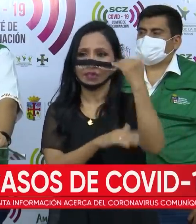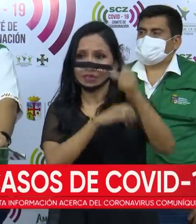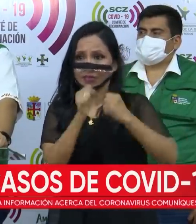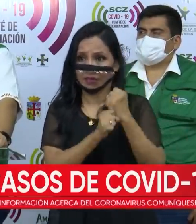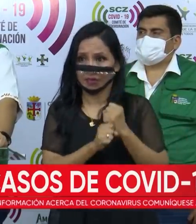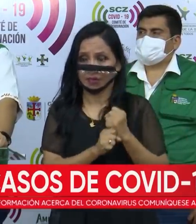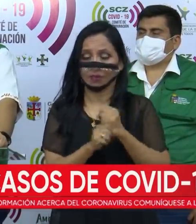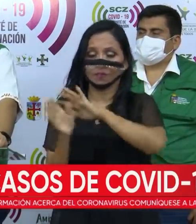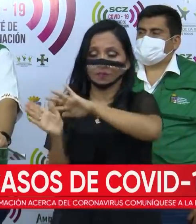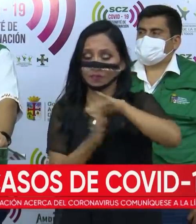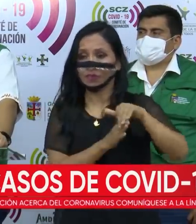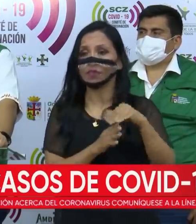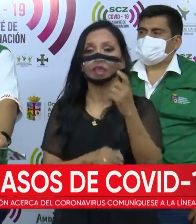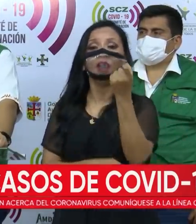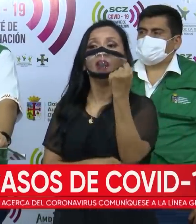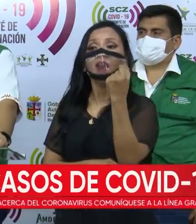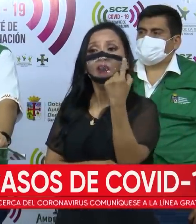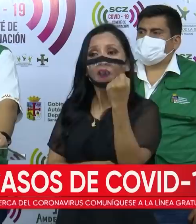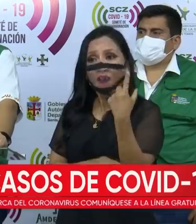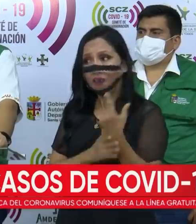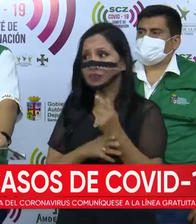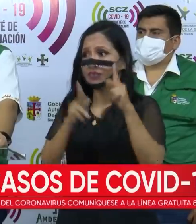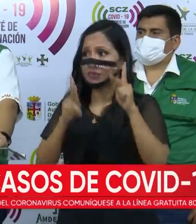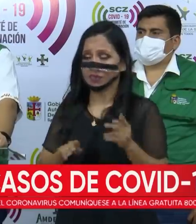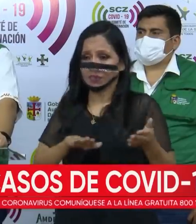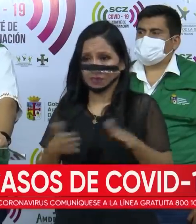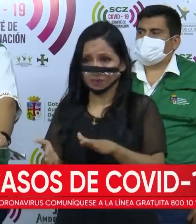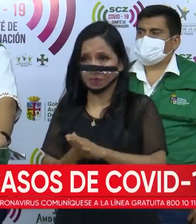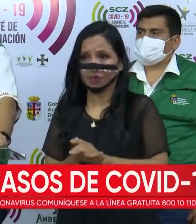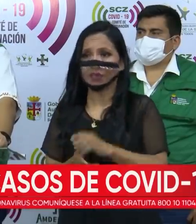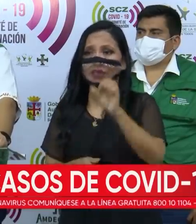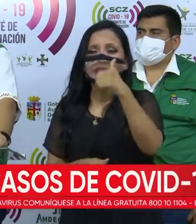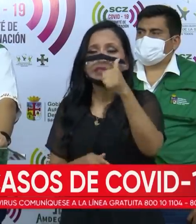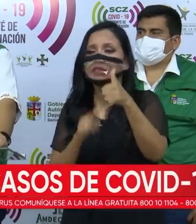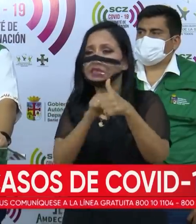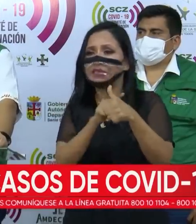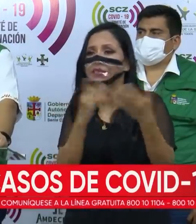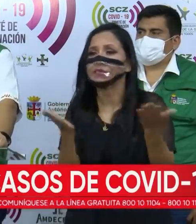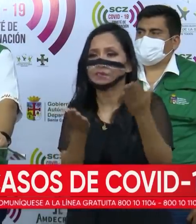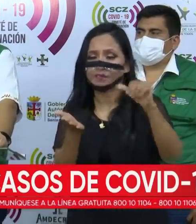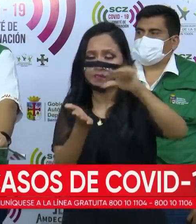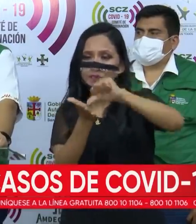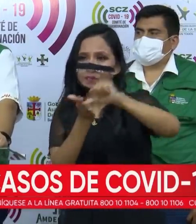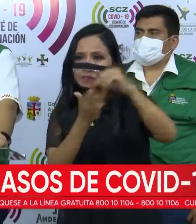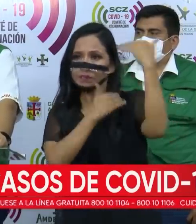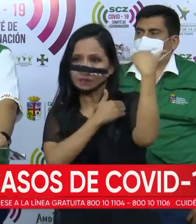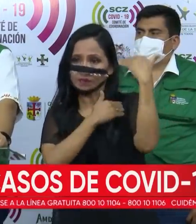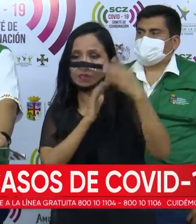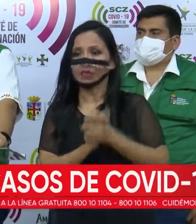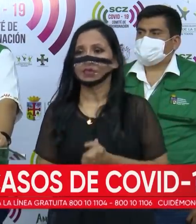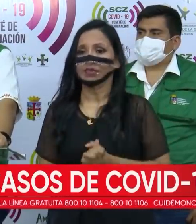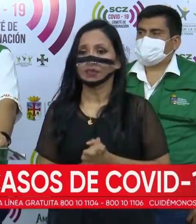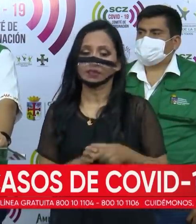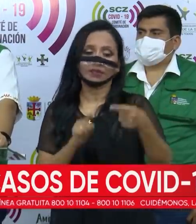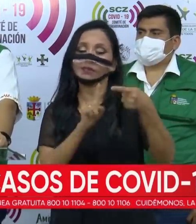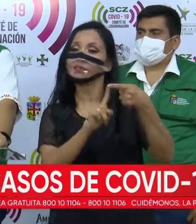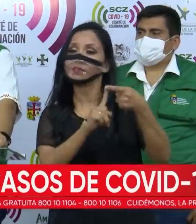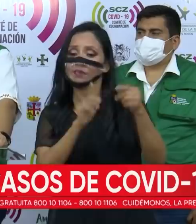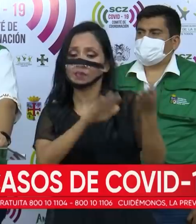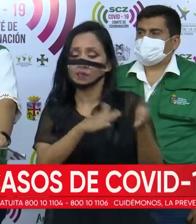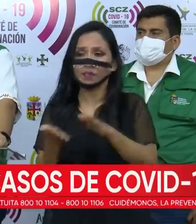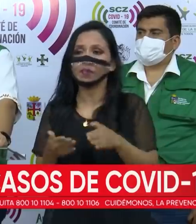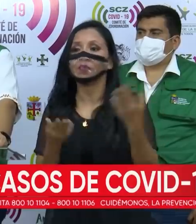11 fallecidos, indicamos en el registro de hoy día, de los cuales 10 corresponden al municipio de Santa Cruz de la Sierra y uno al